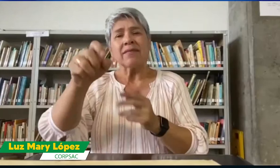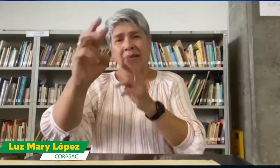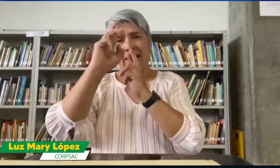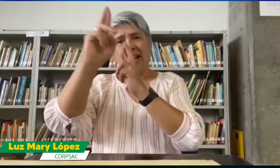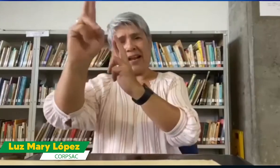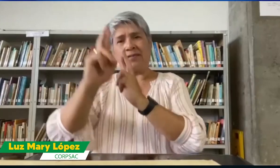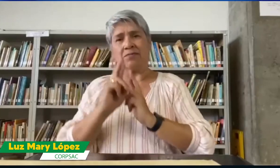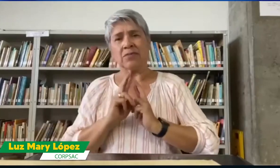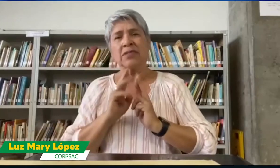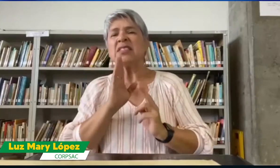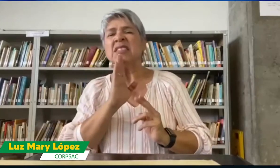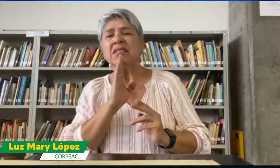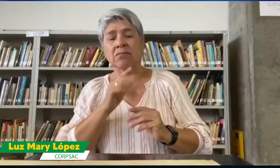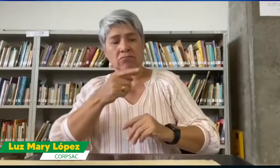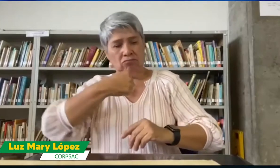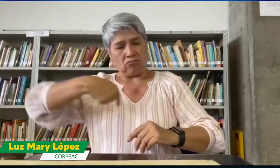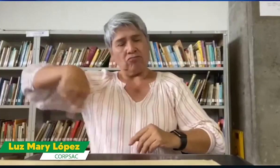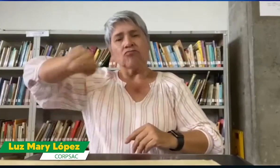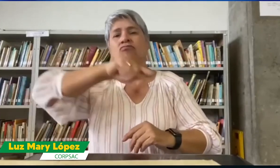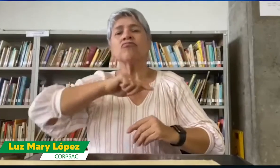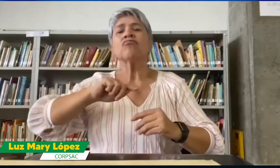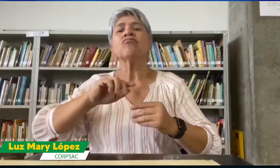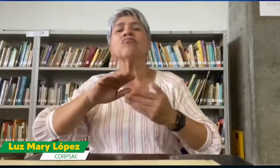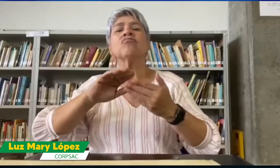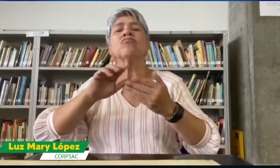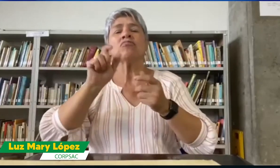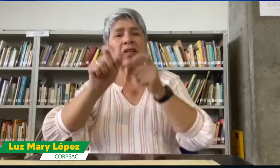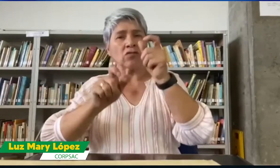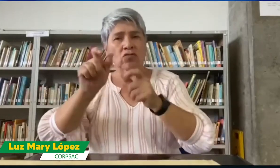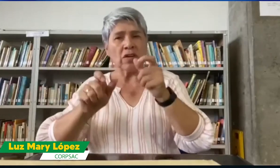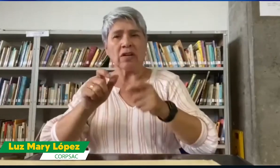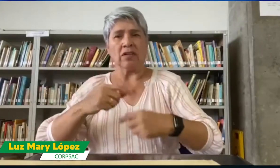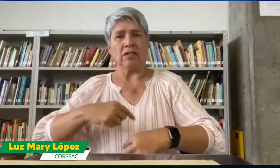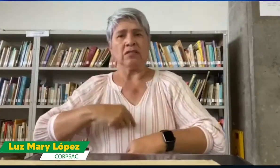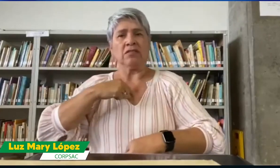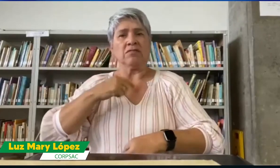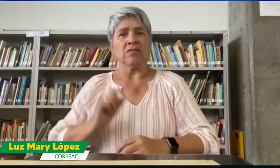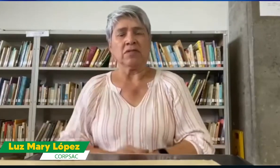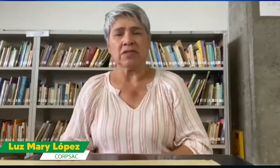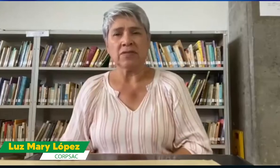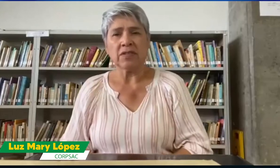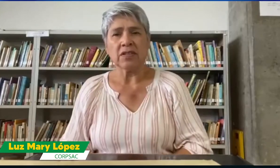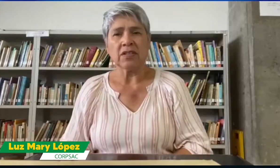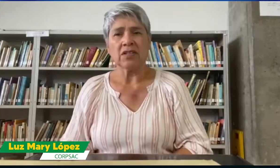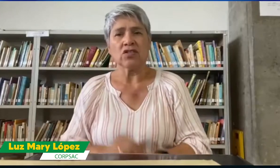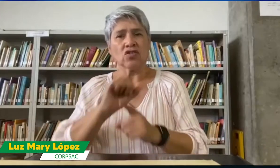Ministerio de Educación, y nos tienen que respetar a toda la población de la sociedad civil,